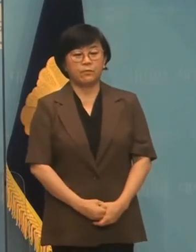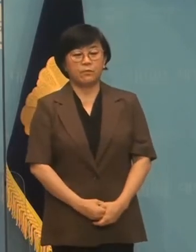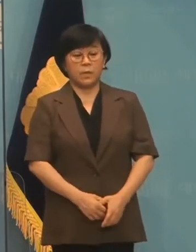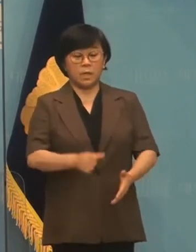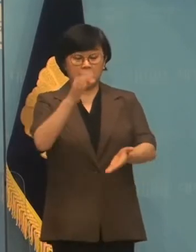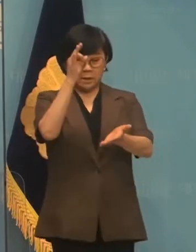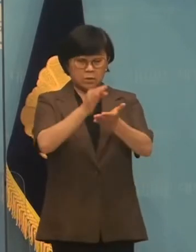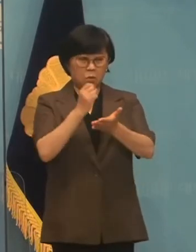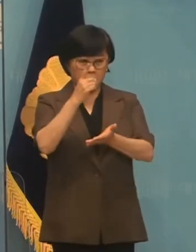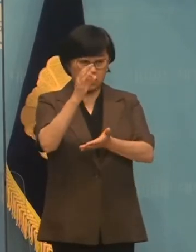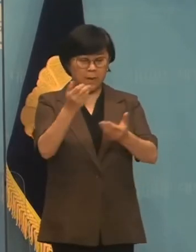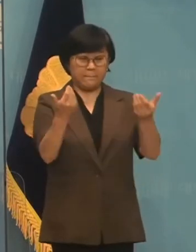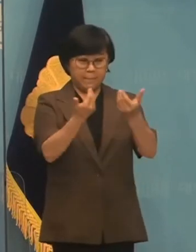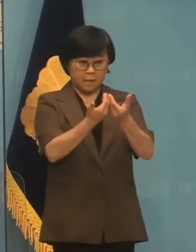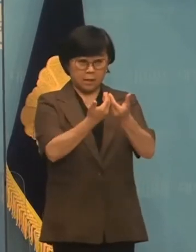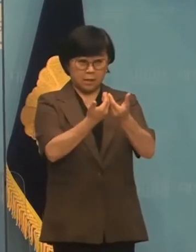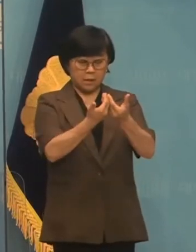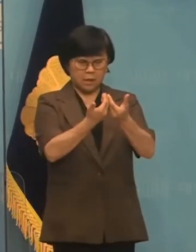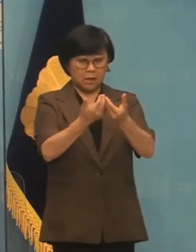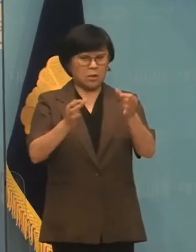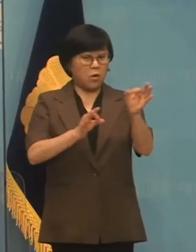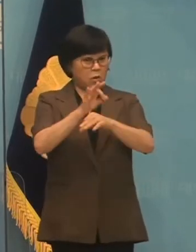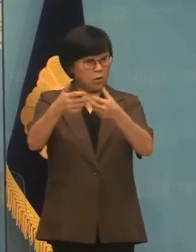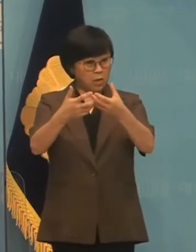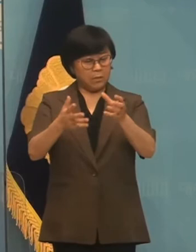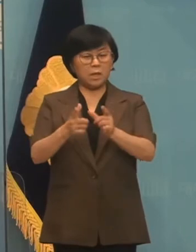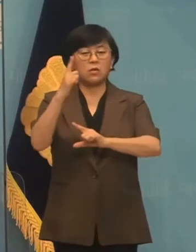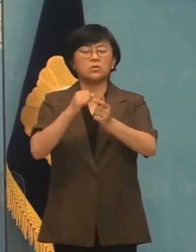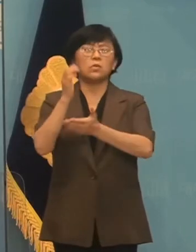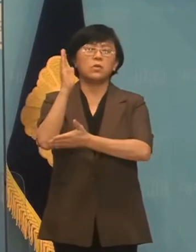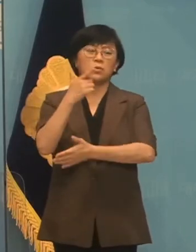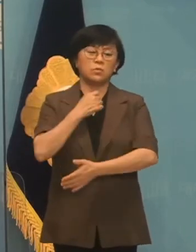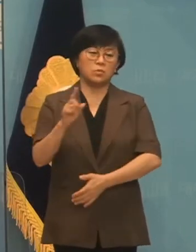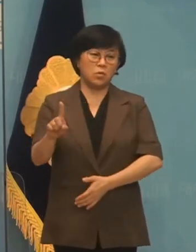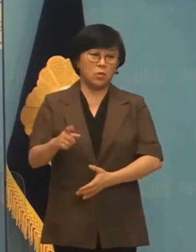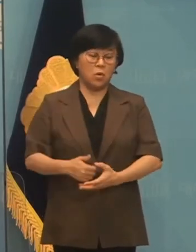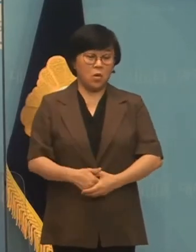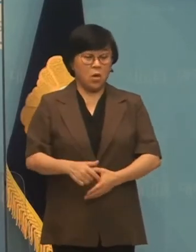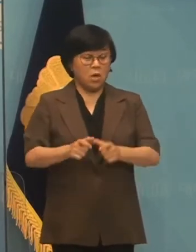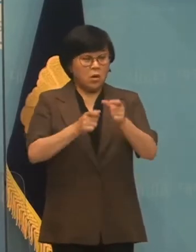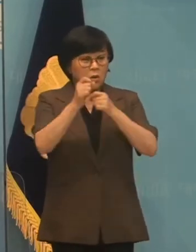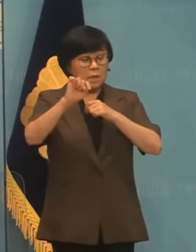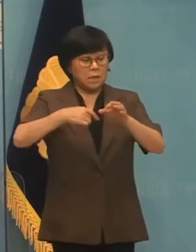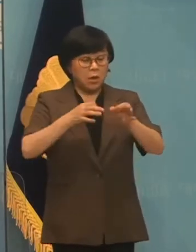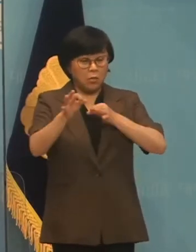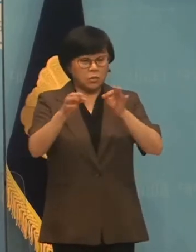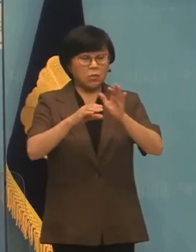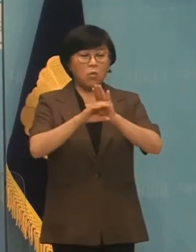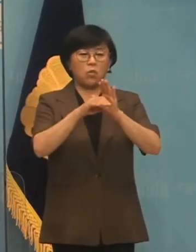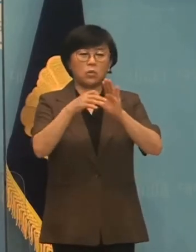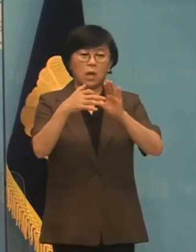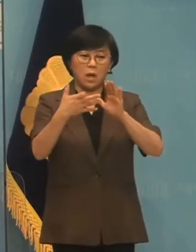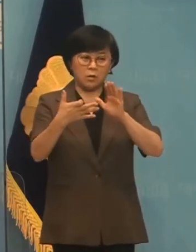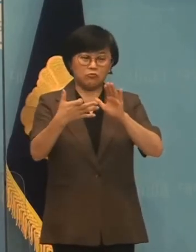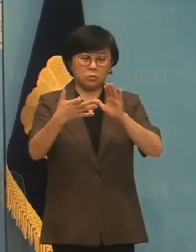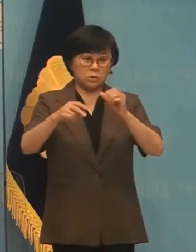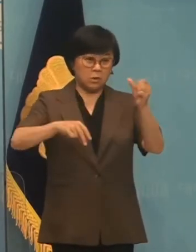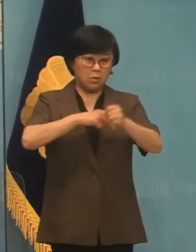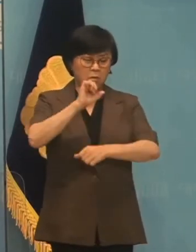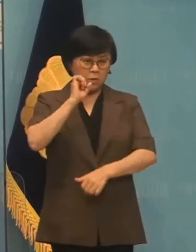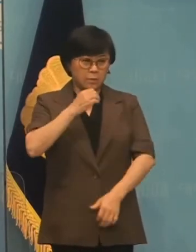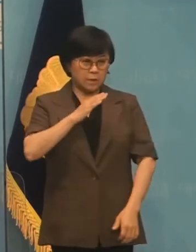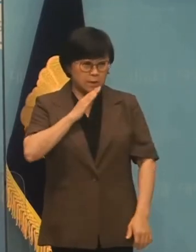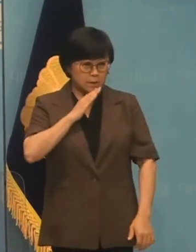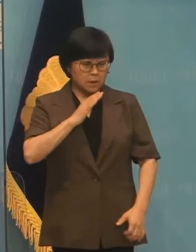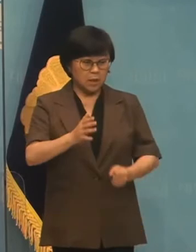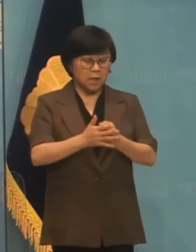최저임금 인상에 반대하는 경영계 한 말씀 더 드리겠습니다. 영세자영업자들이 코로나로 어려운데 지금